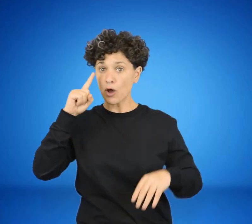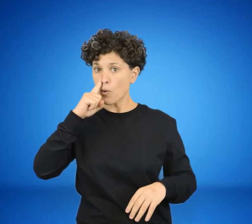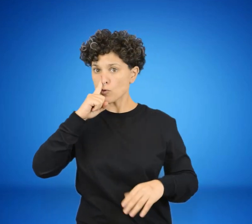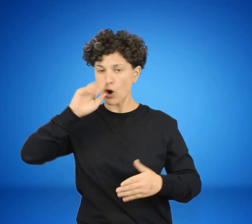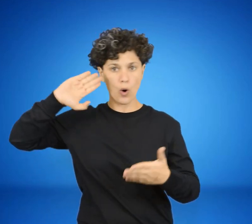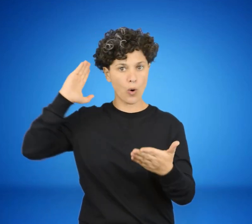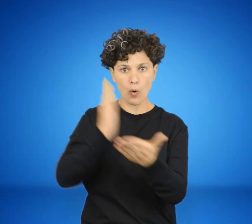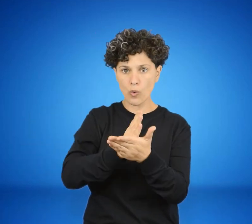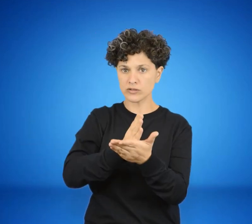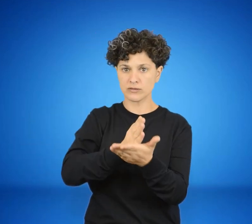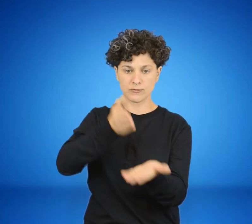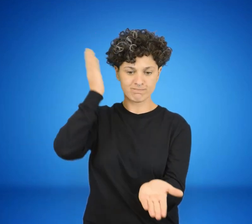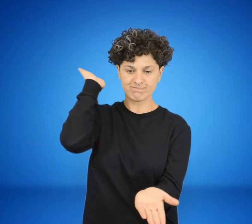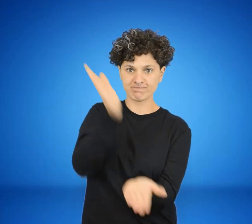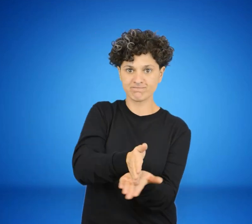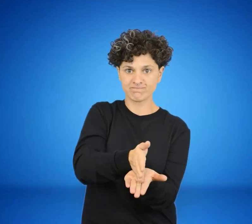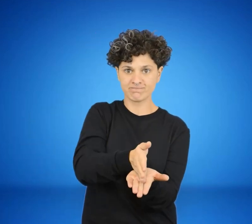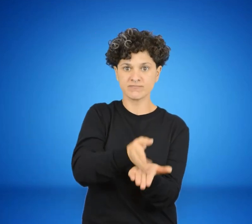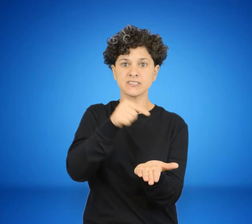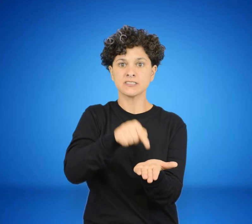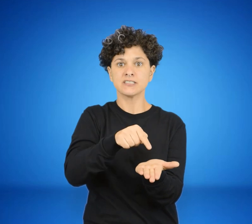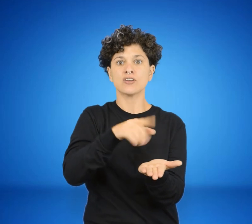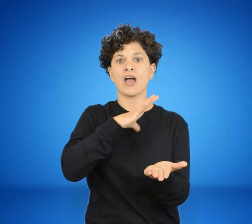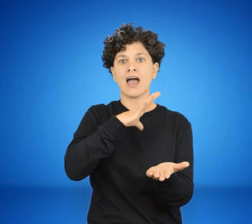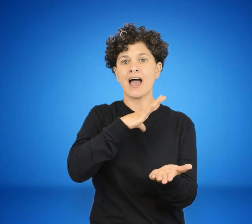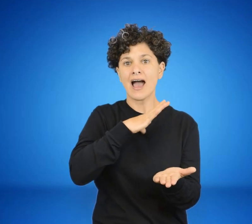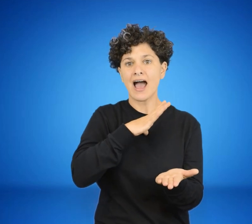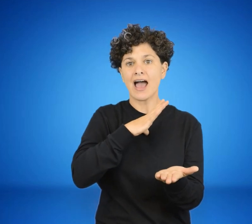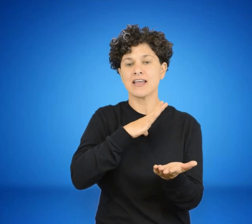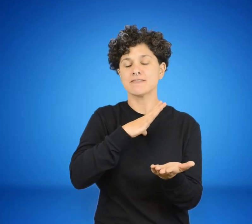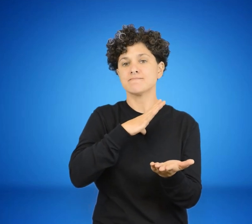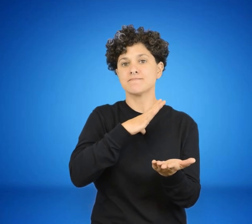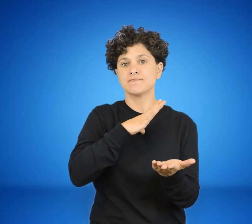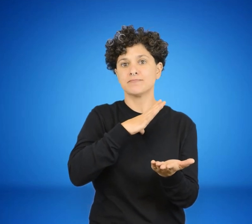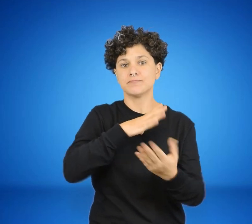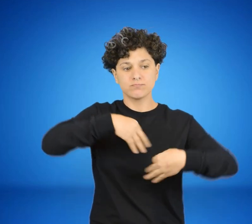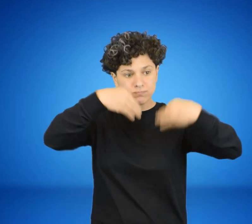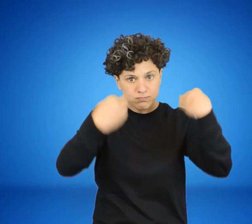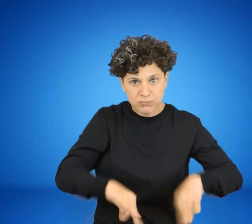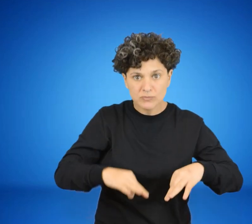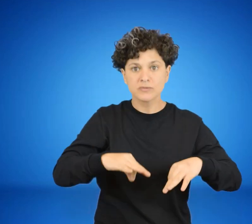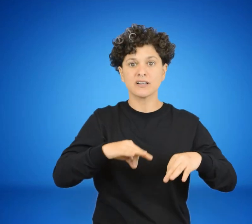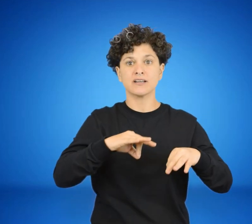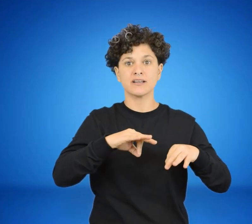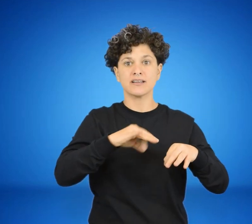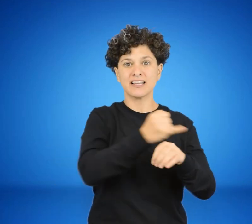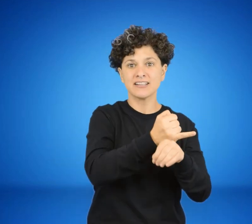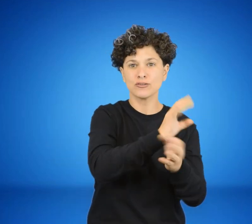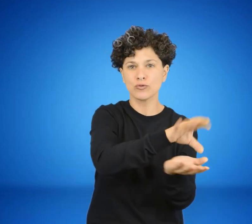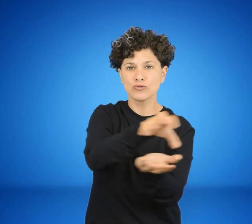fatídica sesión del 26 de junio. Formalmente, no podemos hablar de ruptura